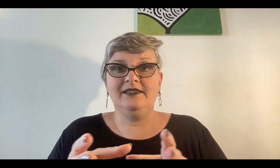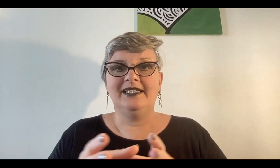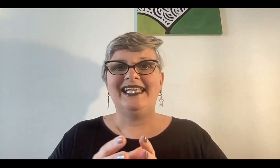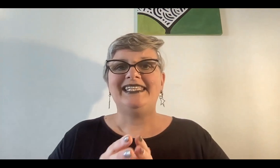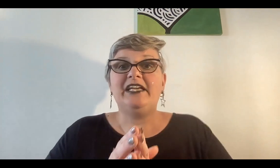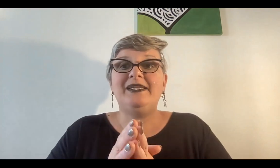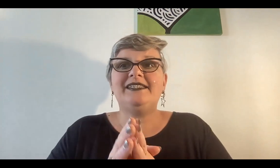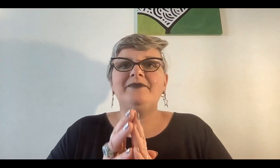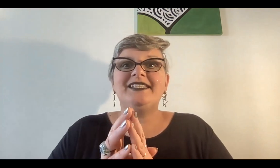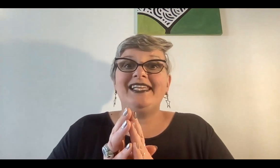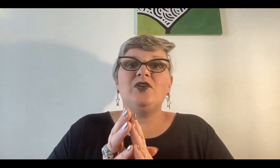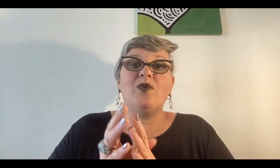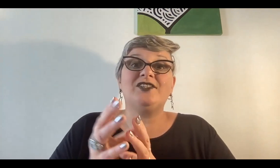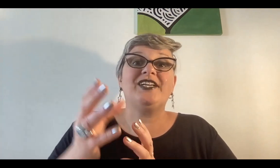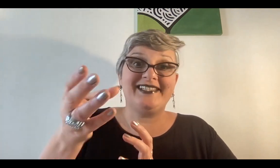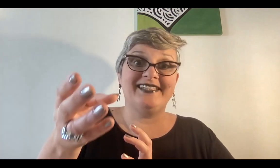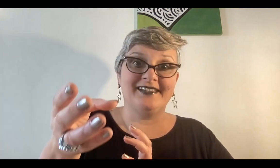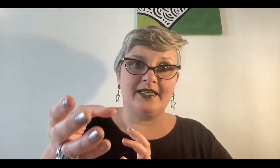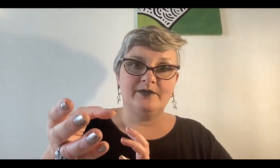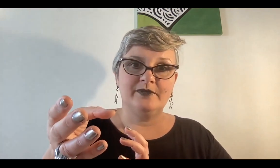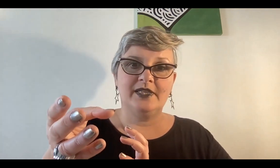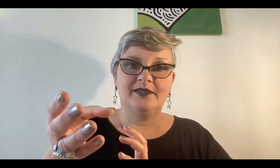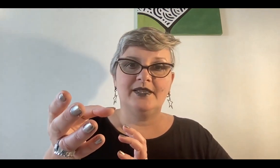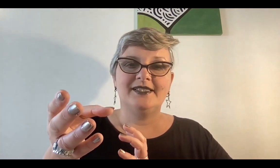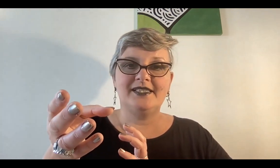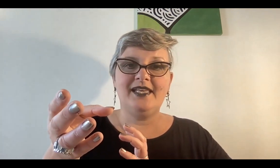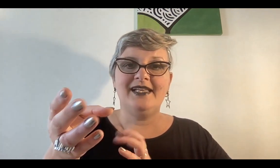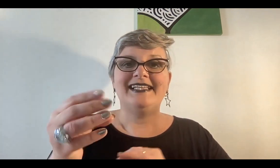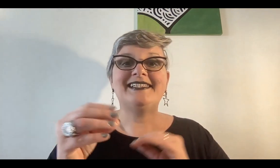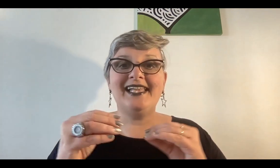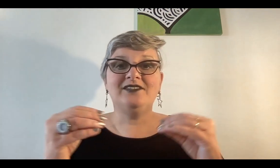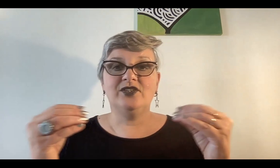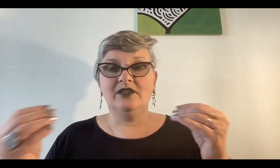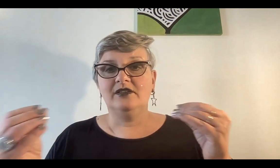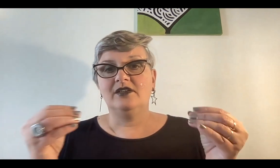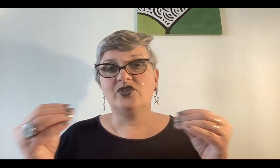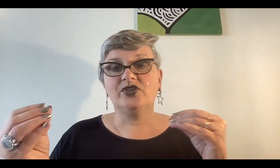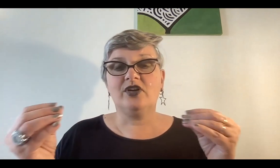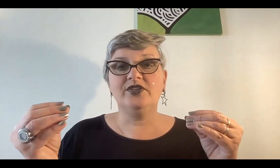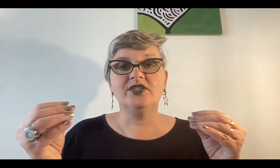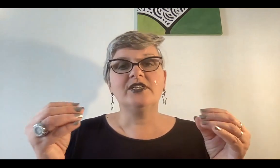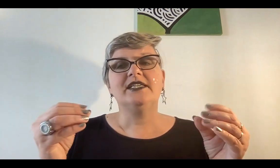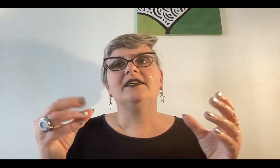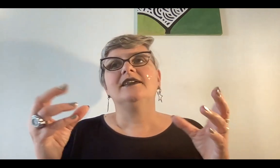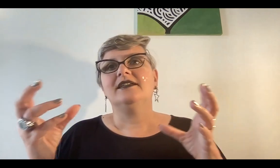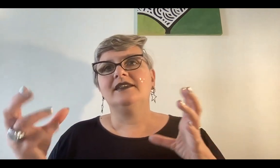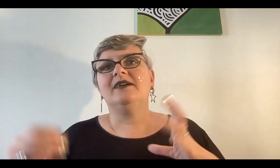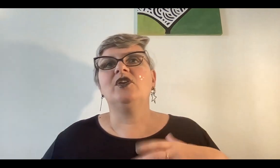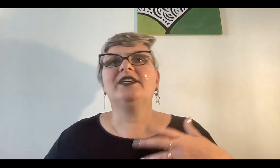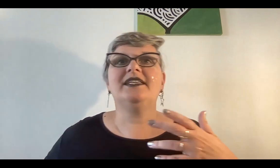y el Beltane sería el cuarto creciente ¿sí? siendo los otros dos digamos lo que